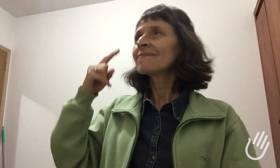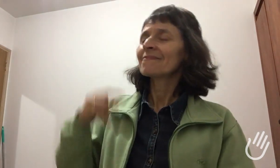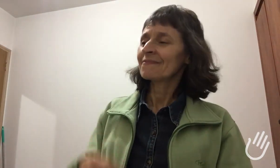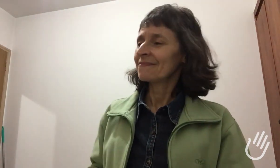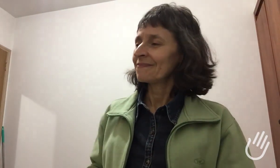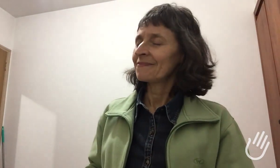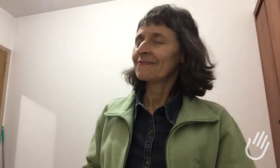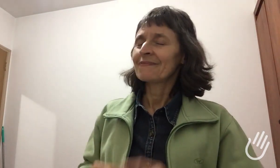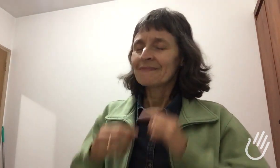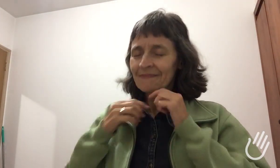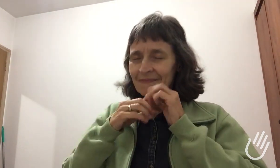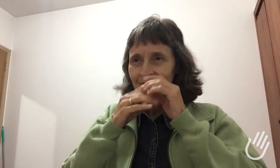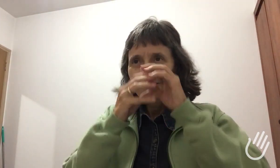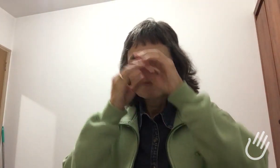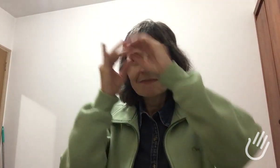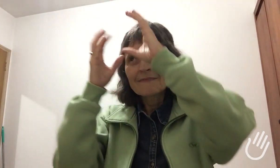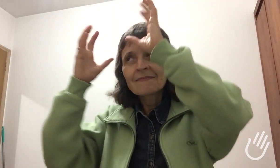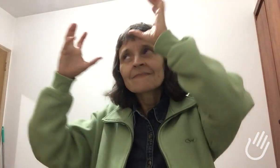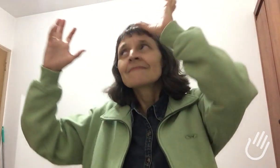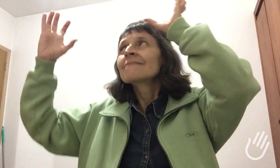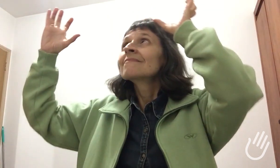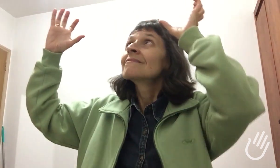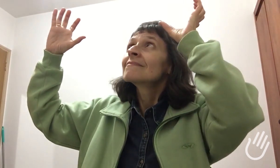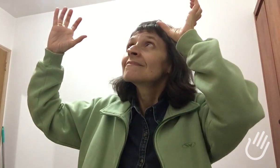agora vai. Agora eu vou conseguir me tornar fluente.